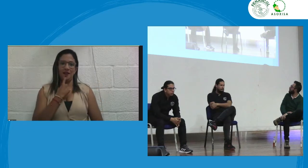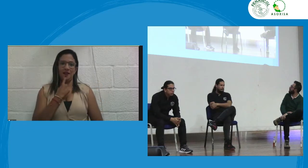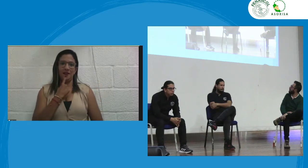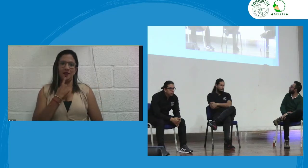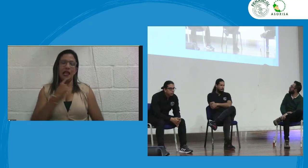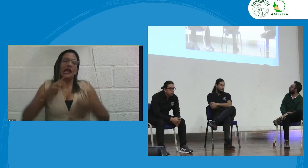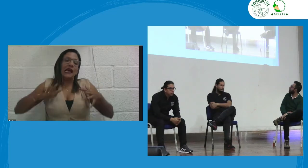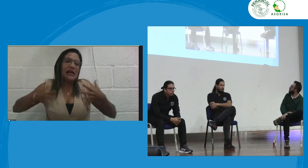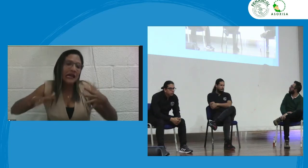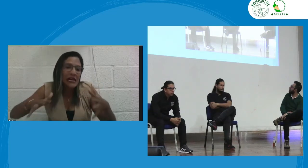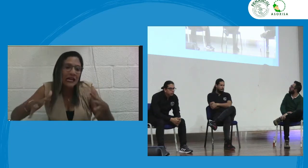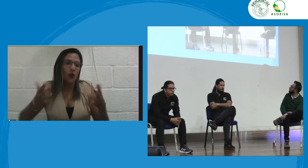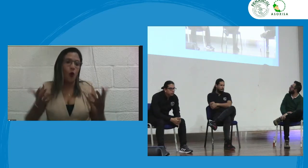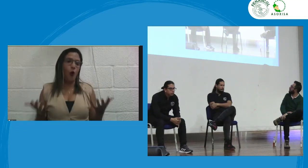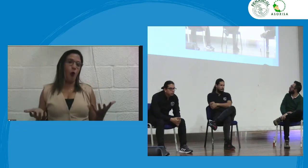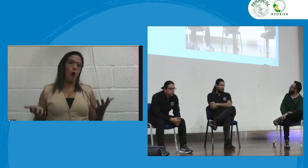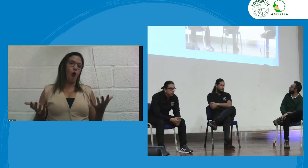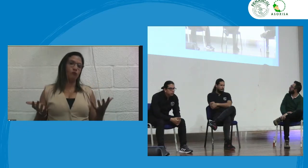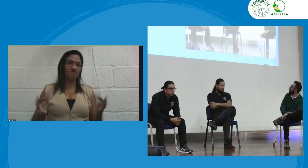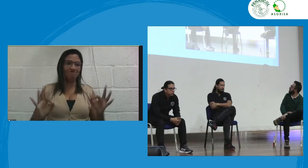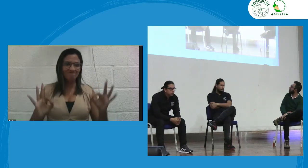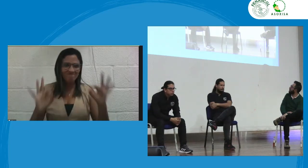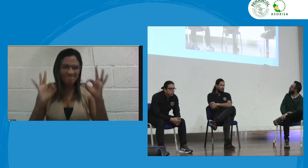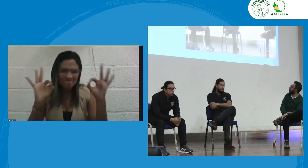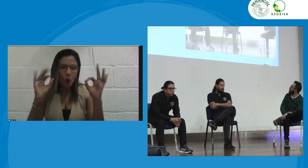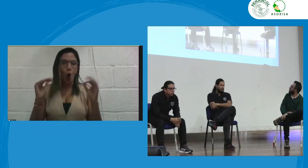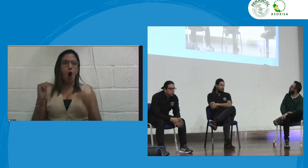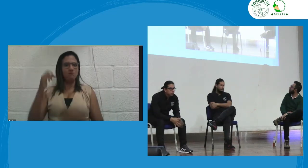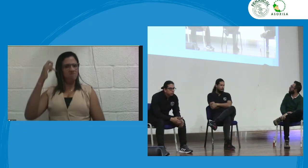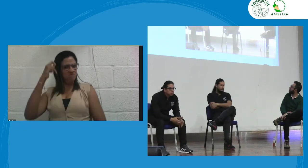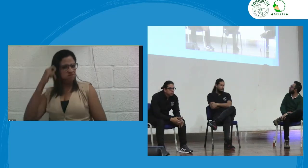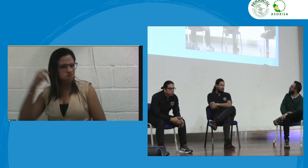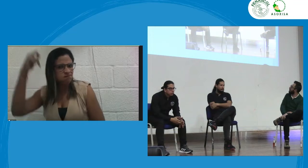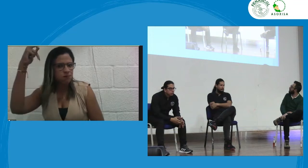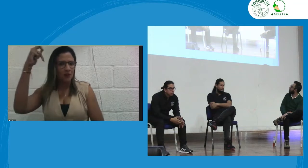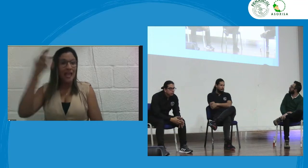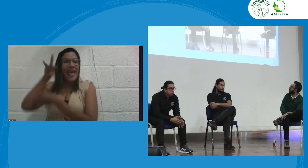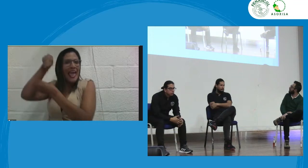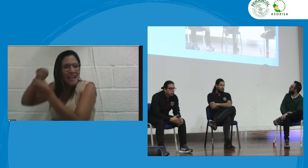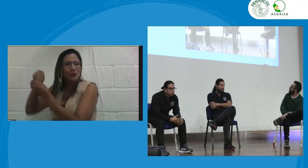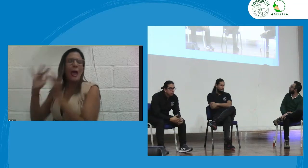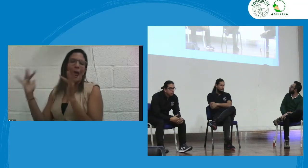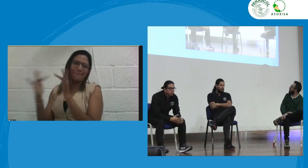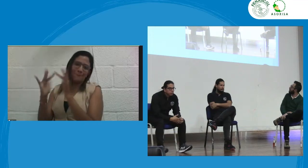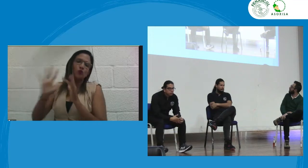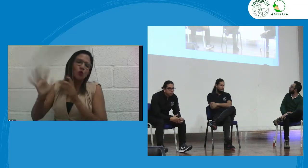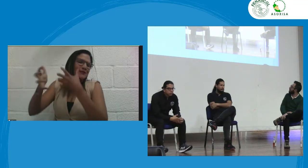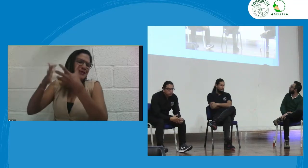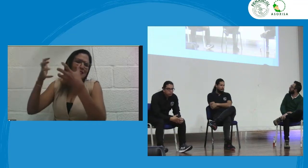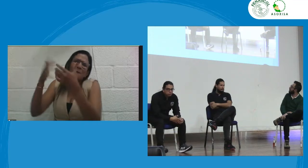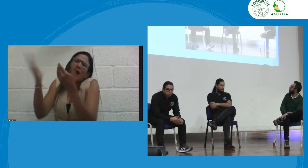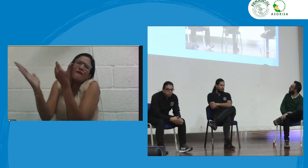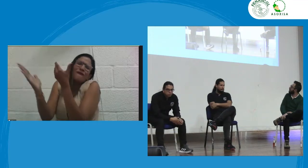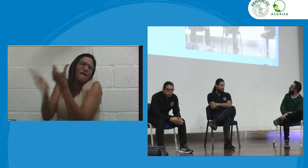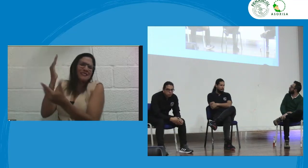cuente con un perfil idóneo que tenga su número de identificación que cuente con un perfil no pues